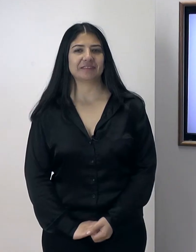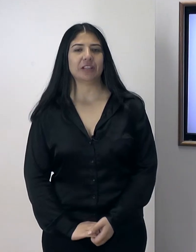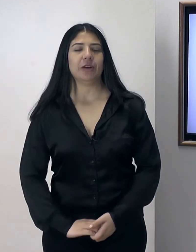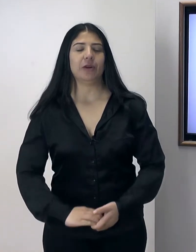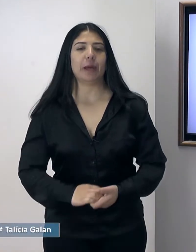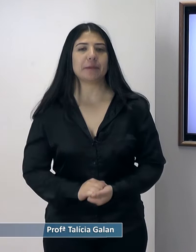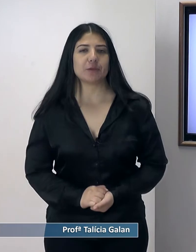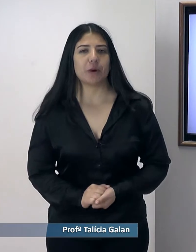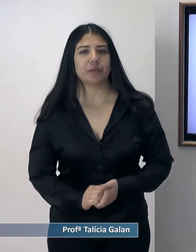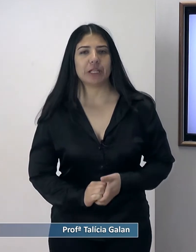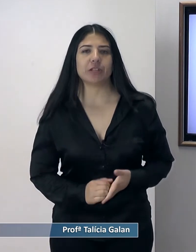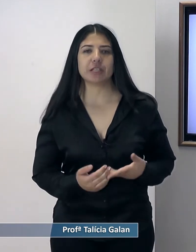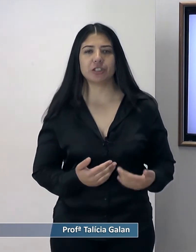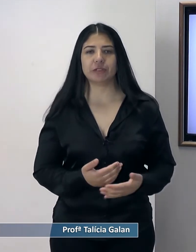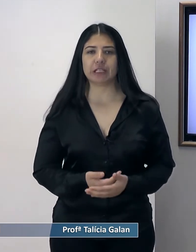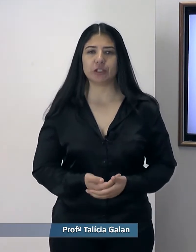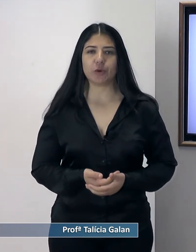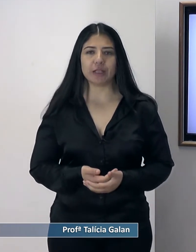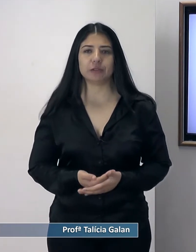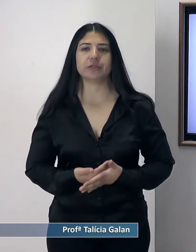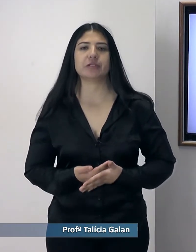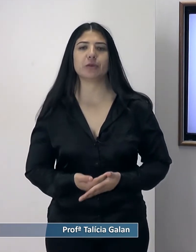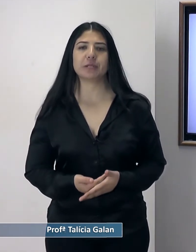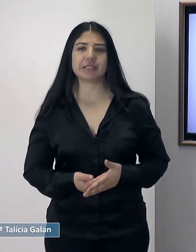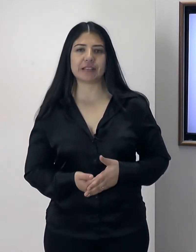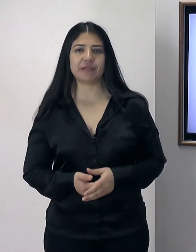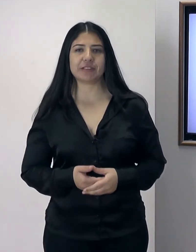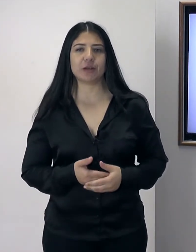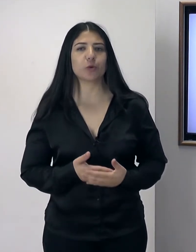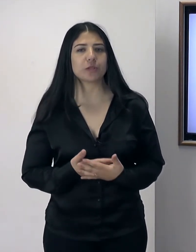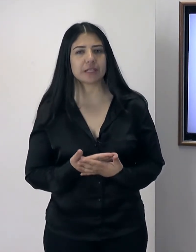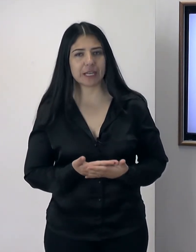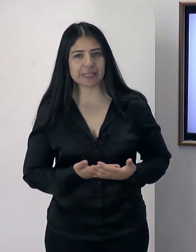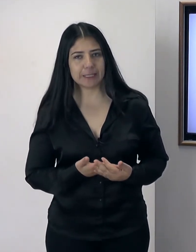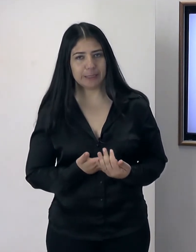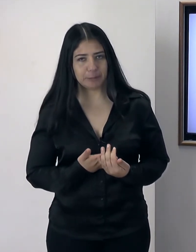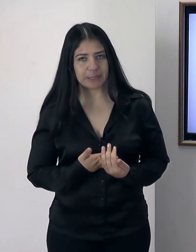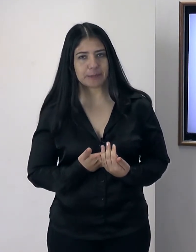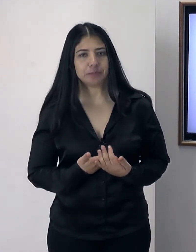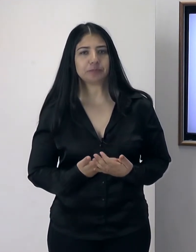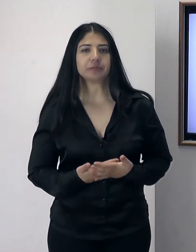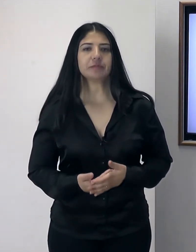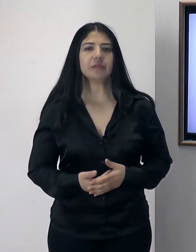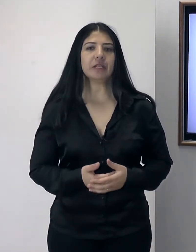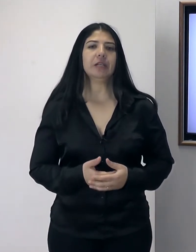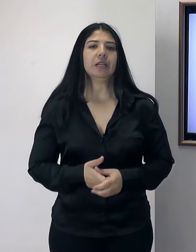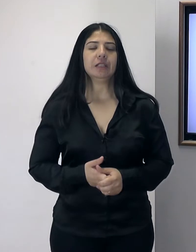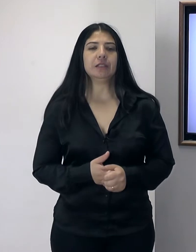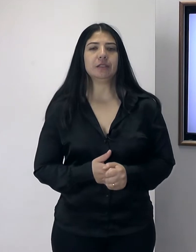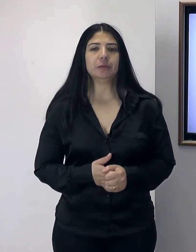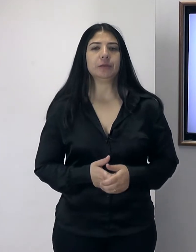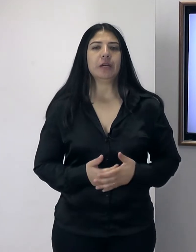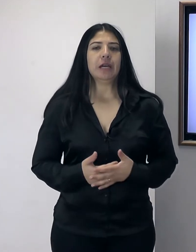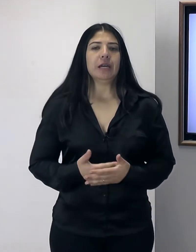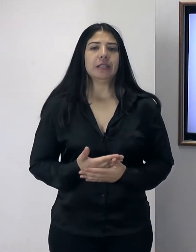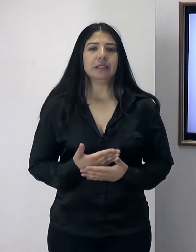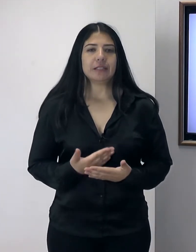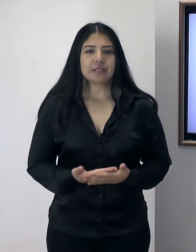Olá pessoal, na nossa atividade 4, vocês vão precisar fazer alguns sinais em Libras. Então, nesses